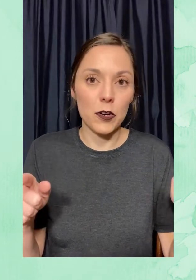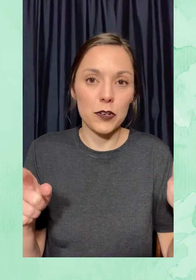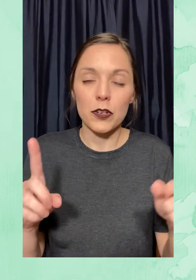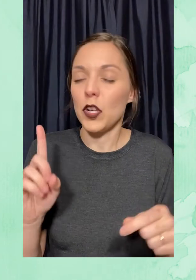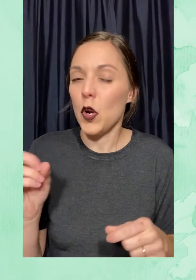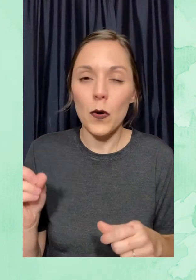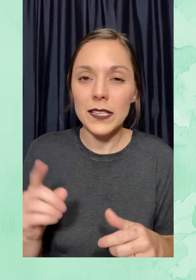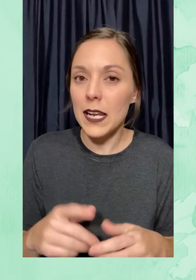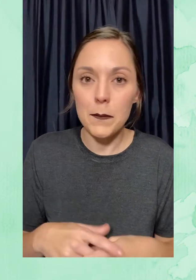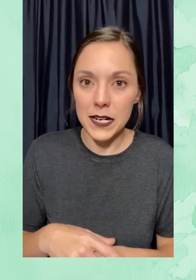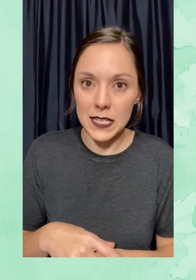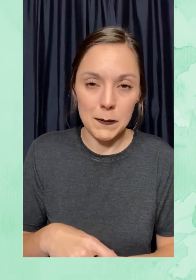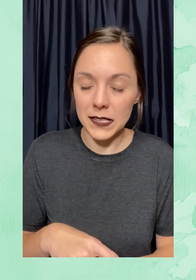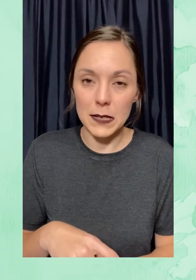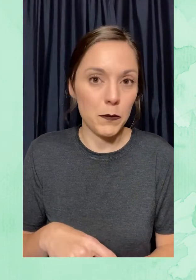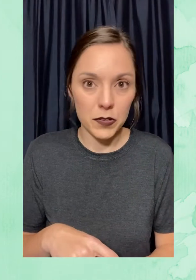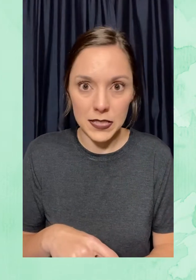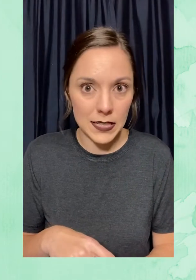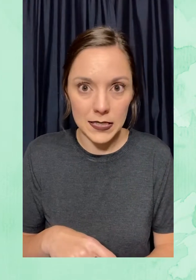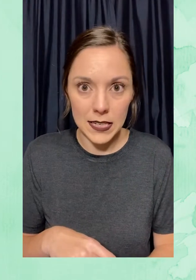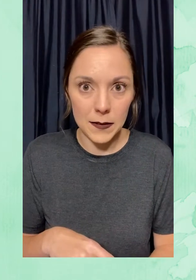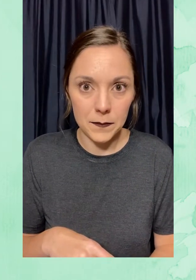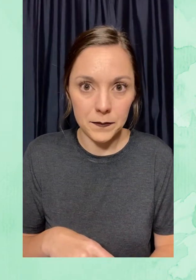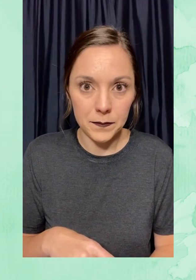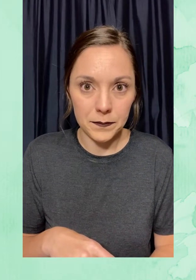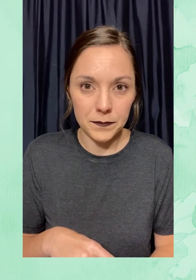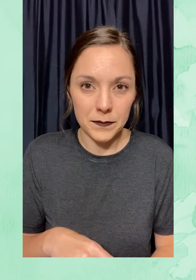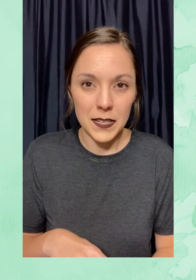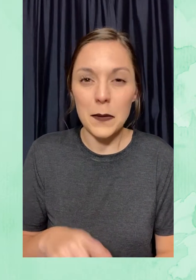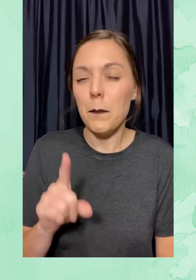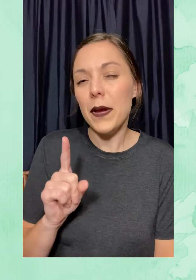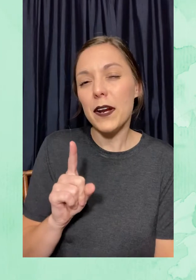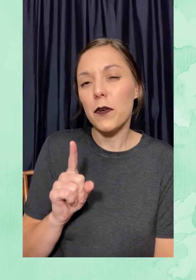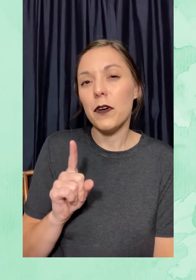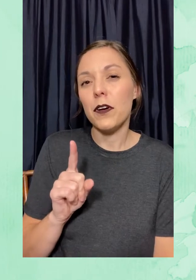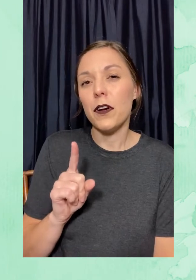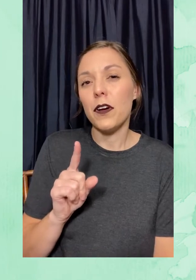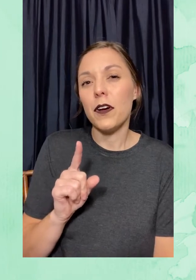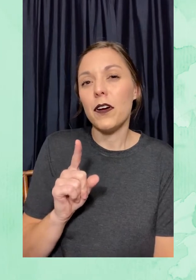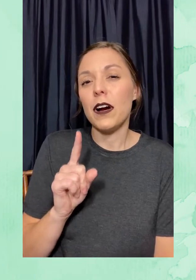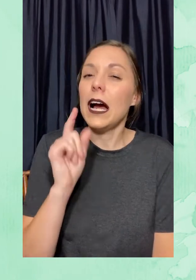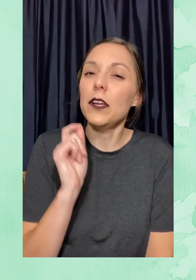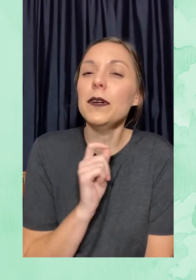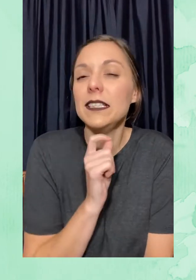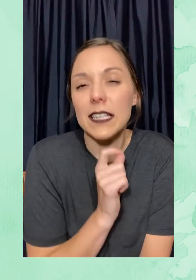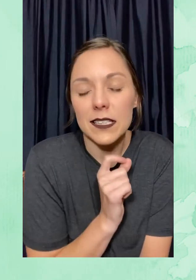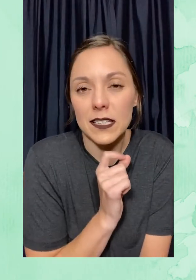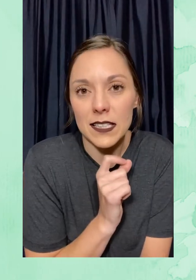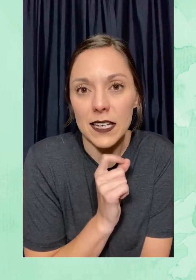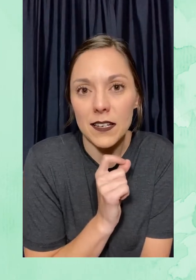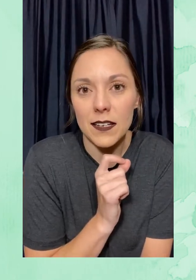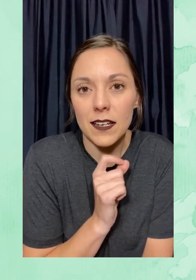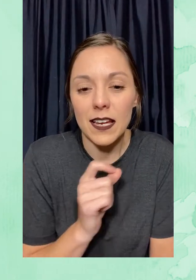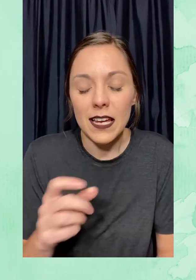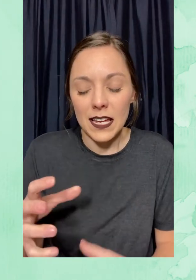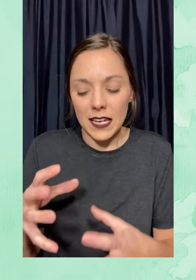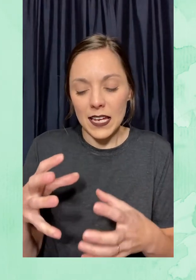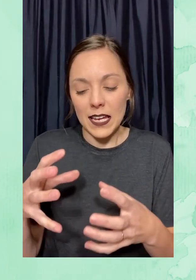exterior no es la parte más importante. Pero algo interesante